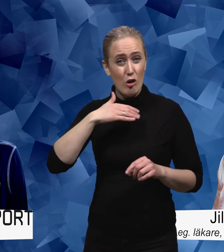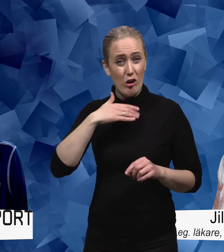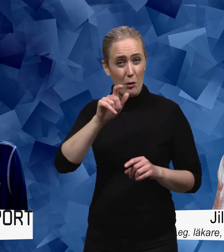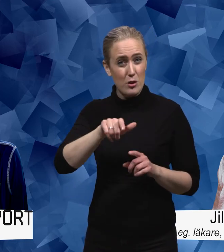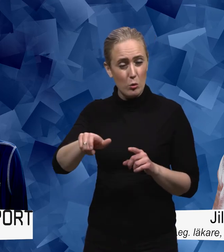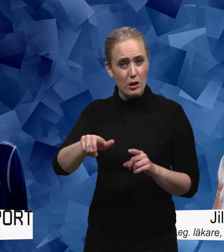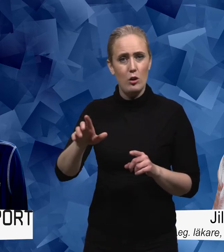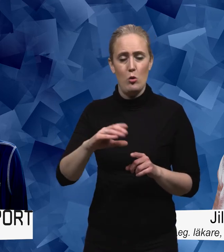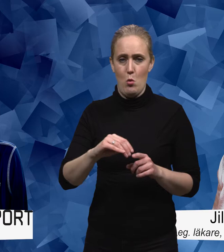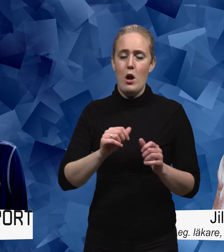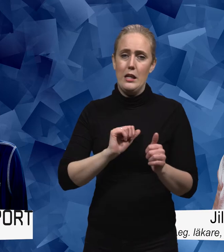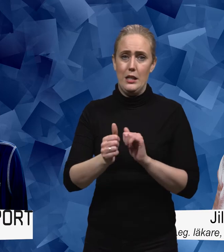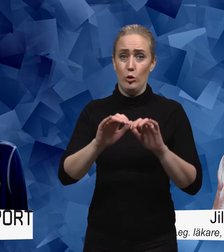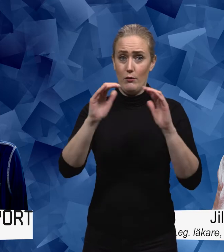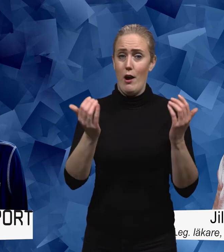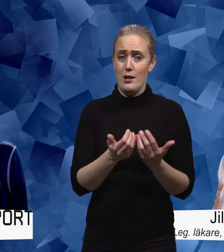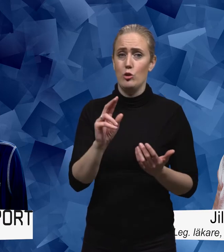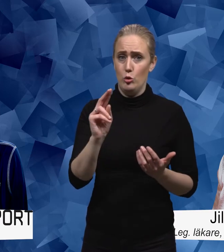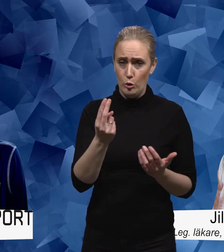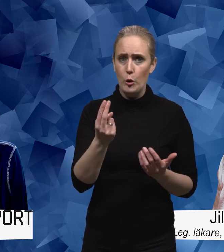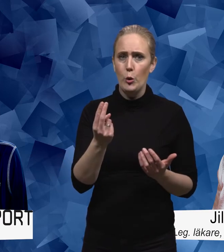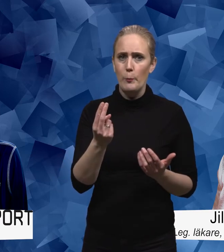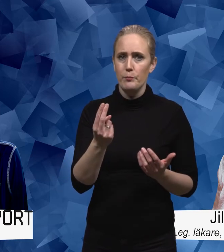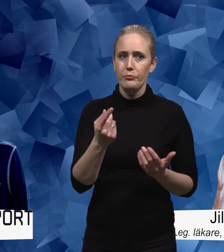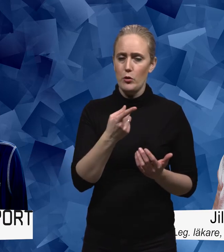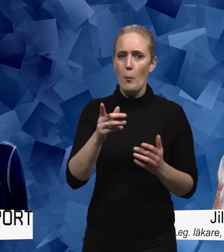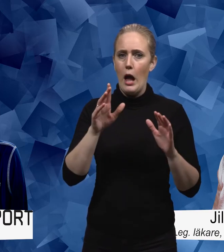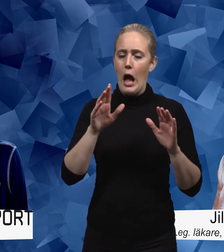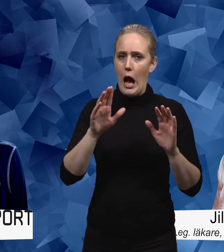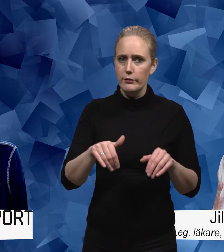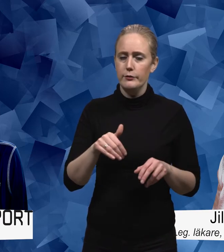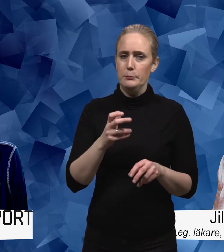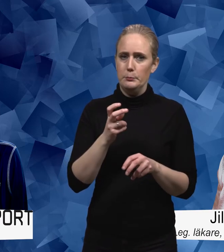tycker jag att idrottsvärlden som helhet nu verkligen verkligen har varit på tå